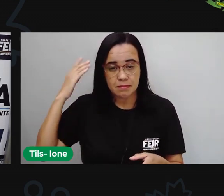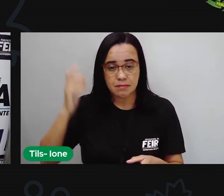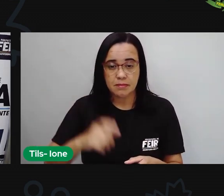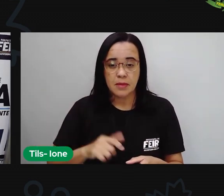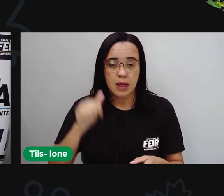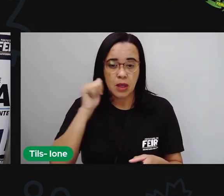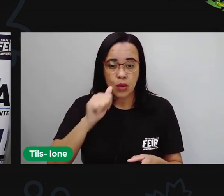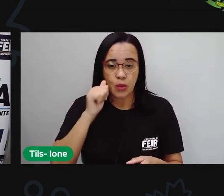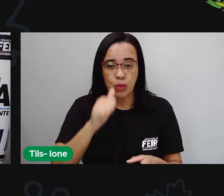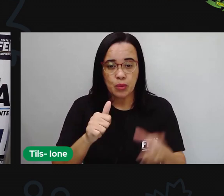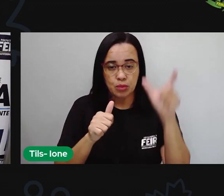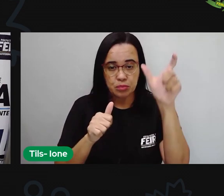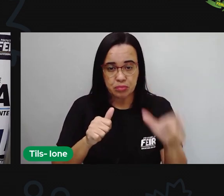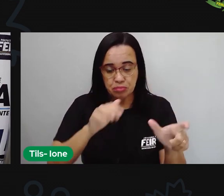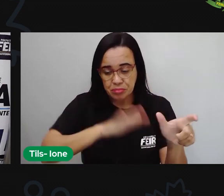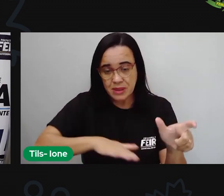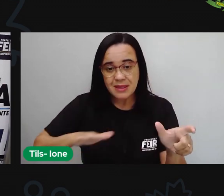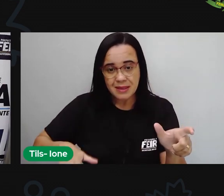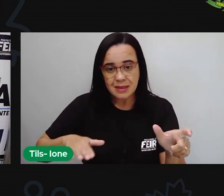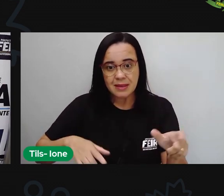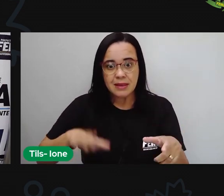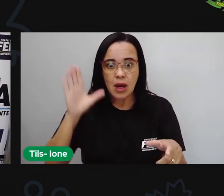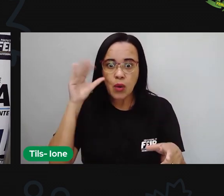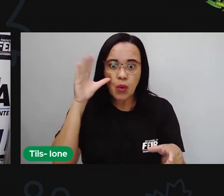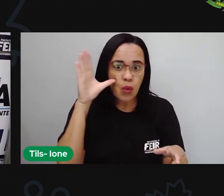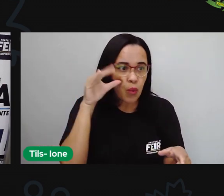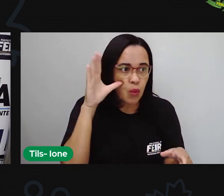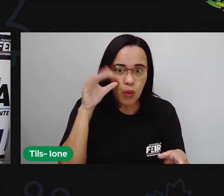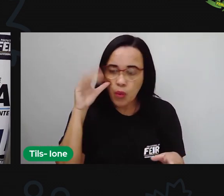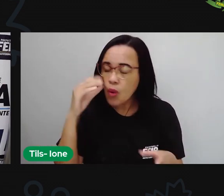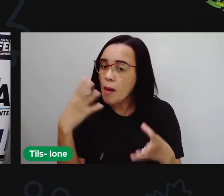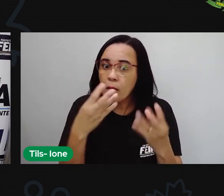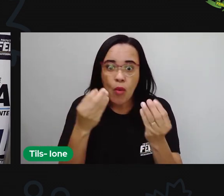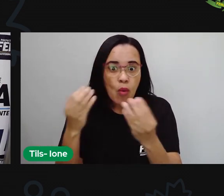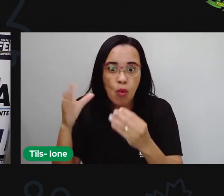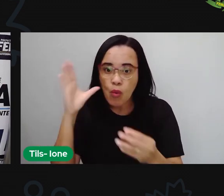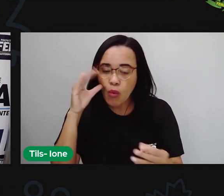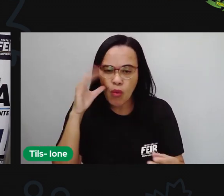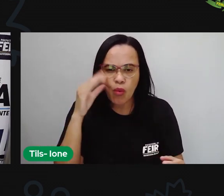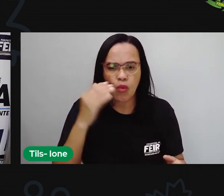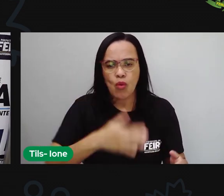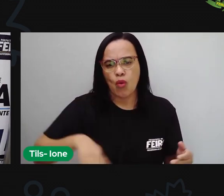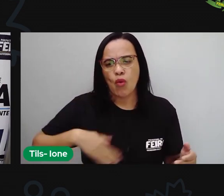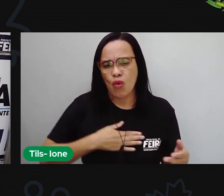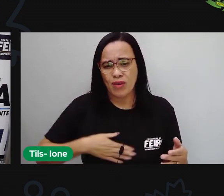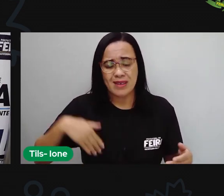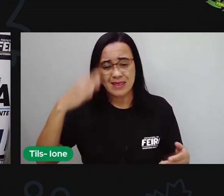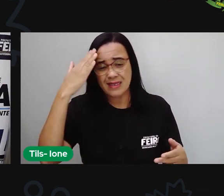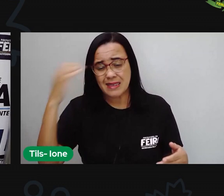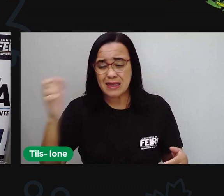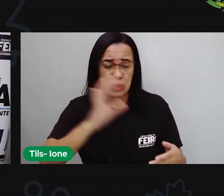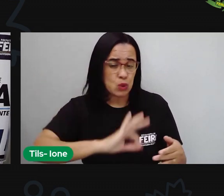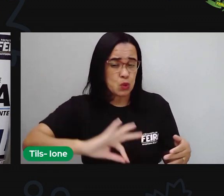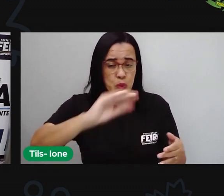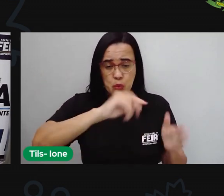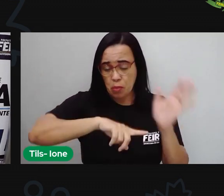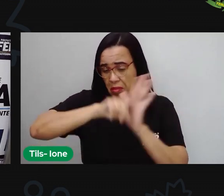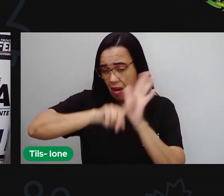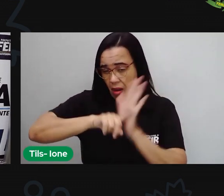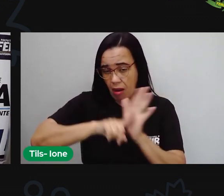até não poder mais. Ela gostava de saber tudo, pesquisar tudo,